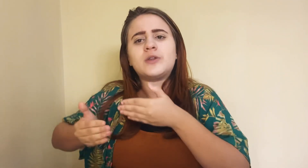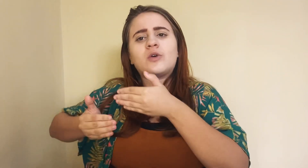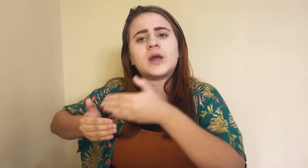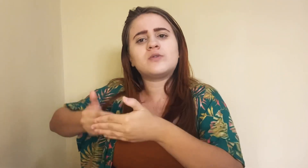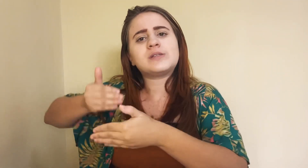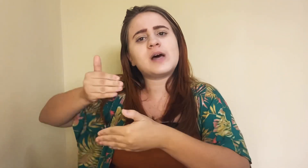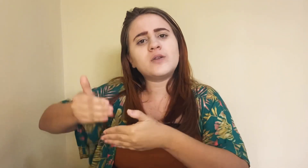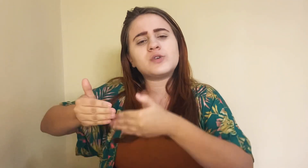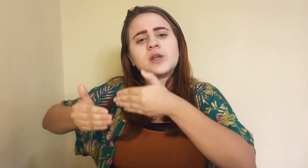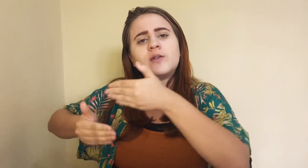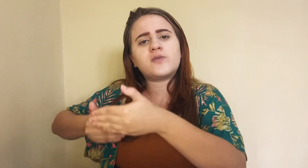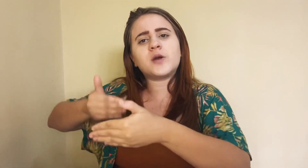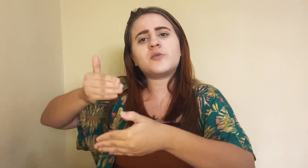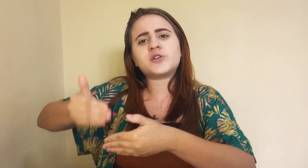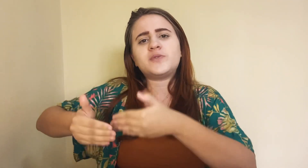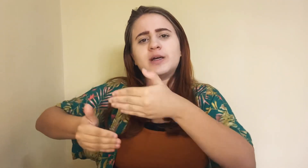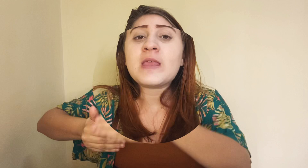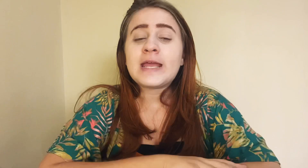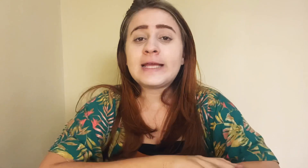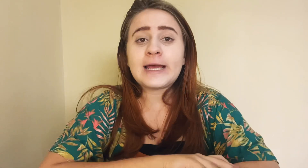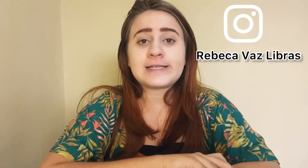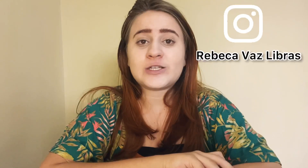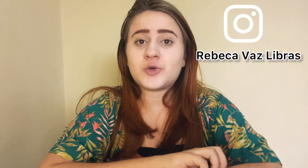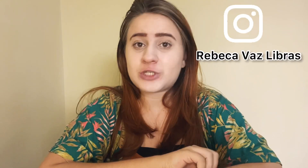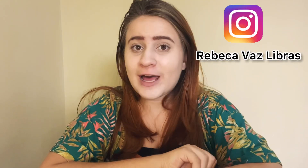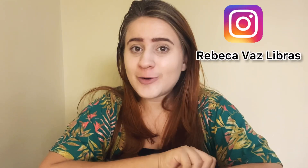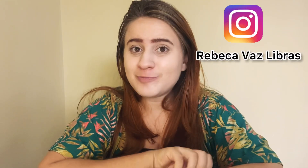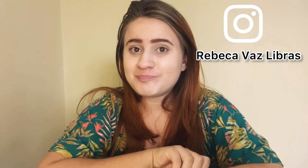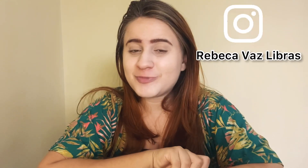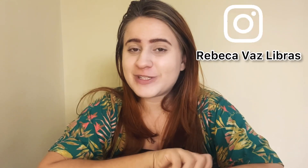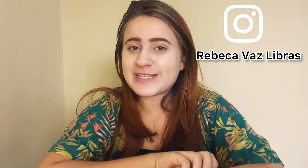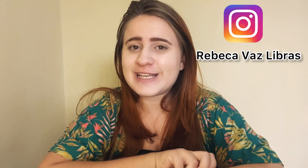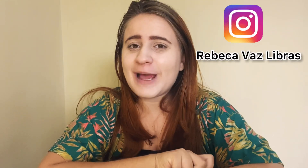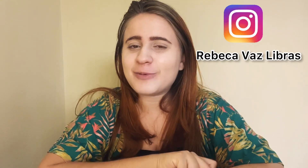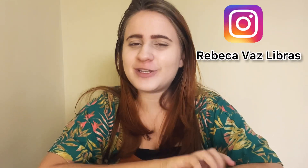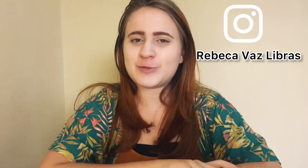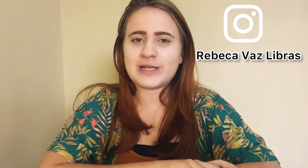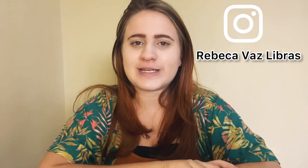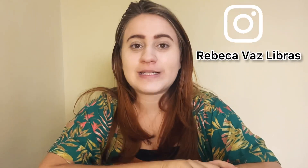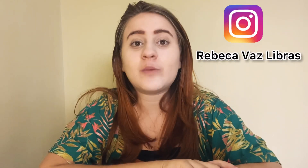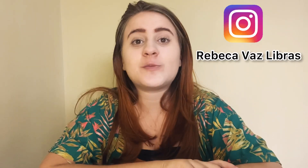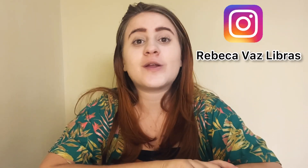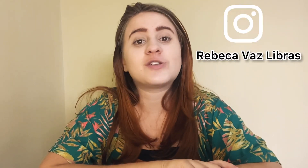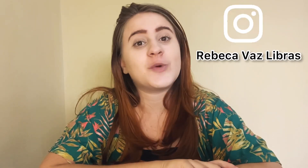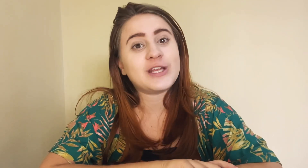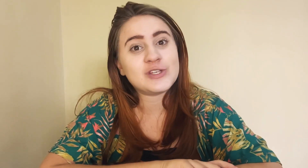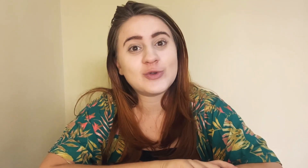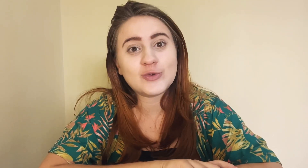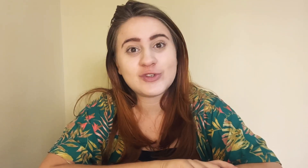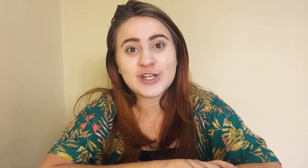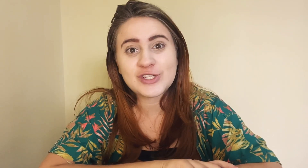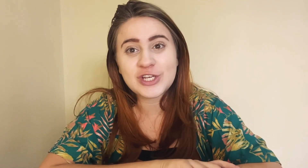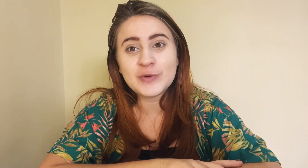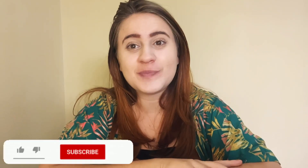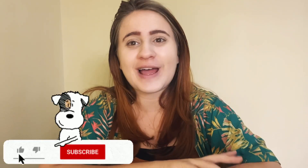decorrer dos anos, ele foi modificando. E aí, vocês gostaram dos exemplos, da explicação? Espero que vocês tenham entendido tudo direitinho, tá?